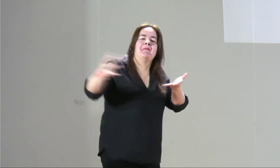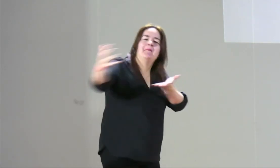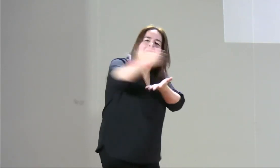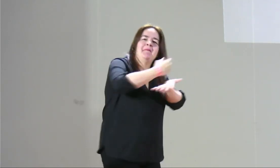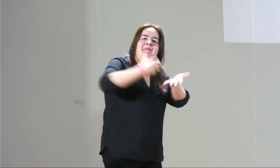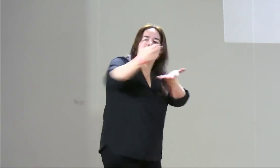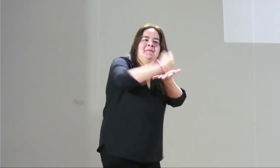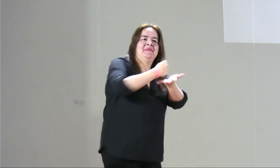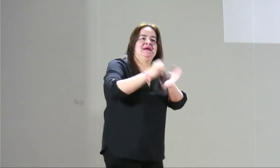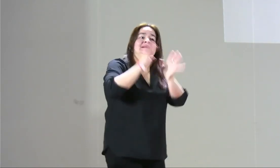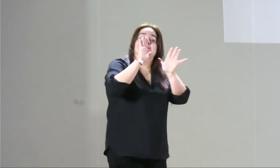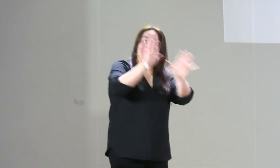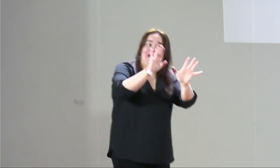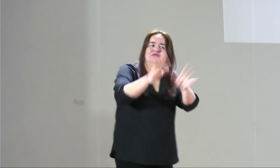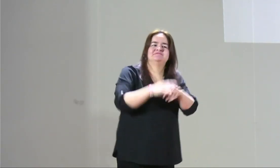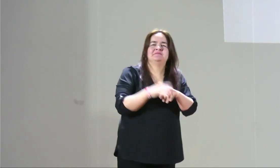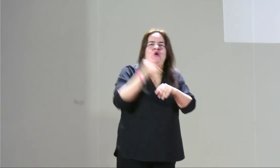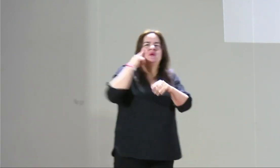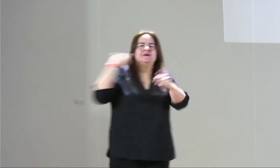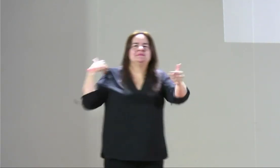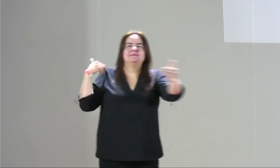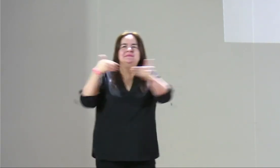información? bueno entonces se recoge información